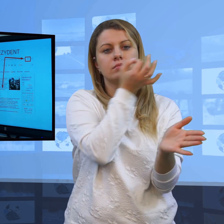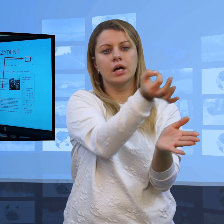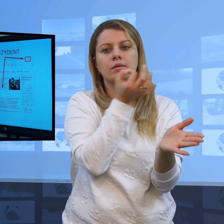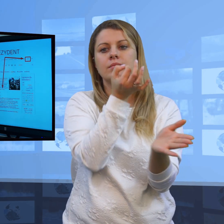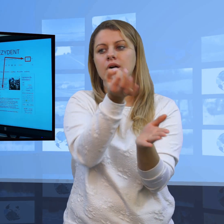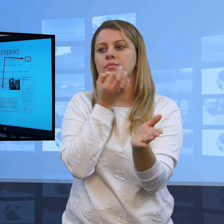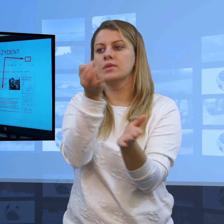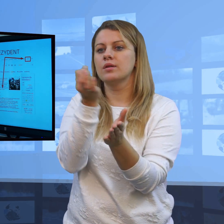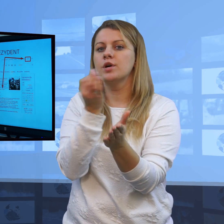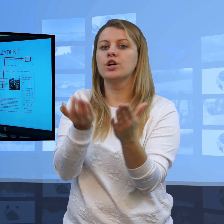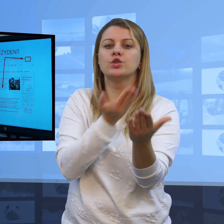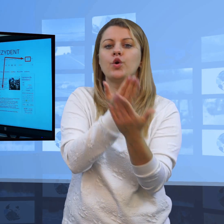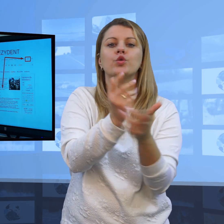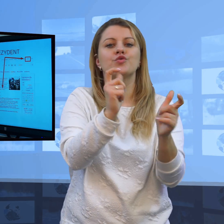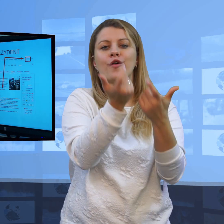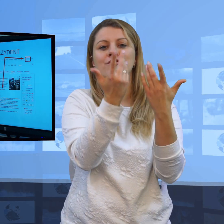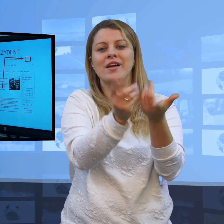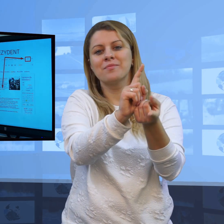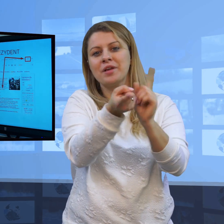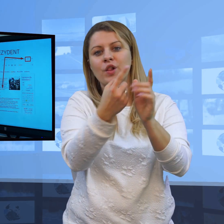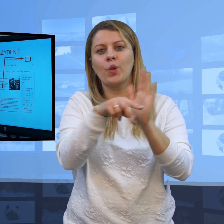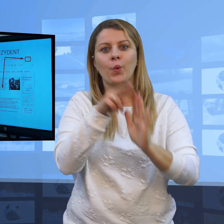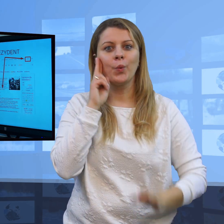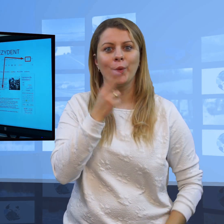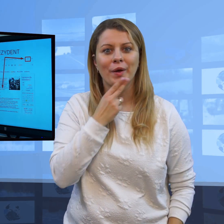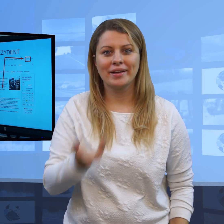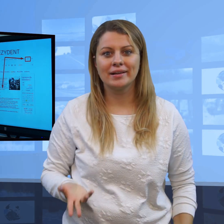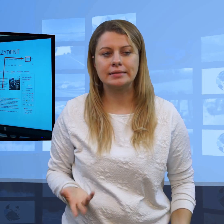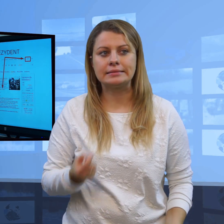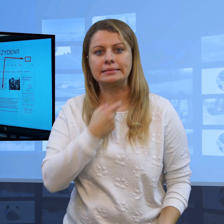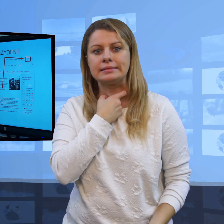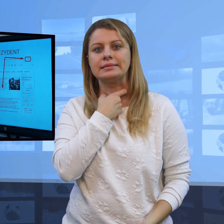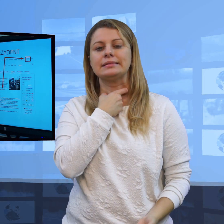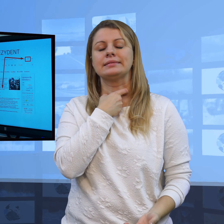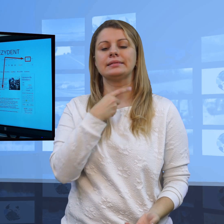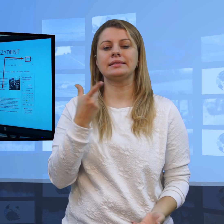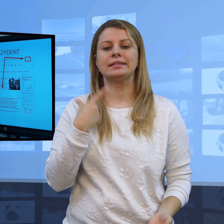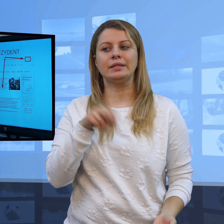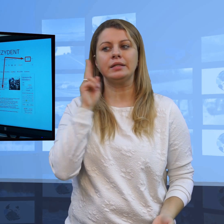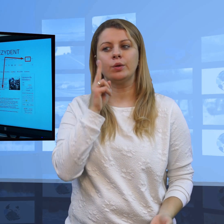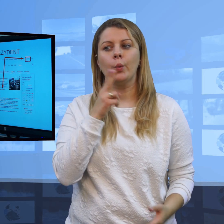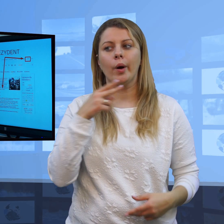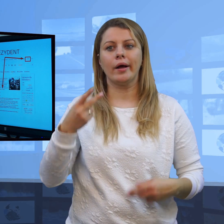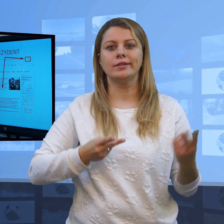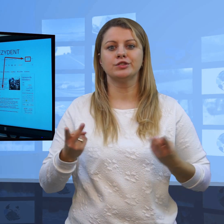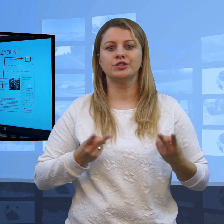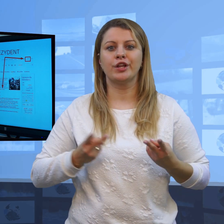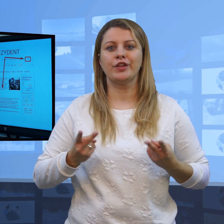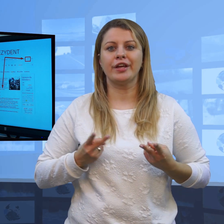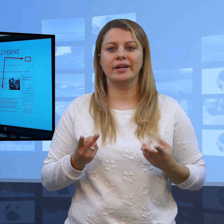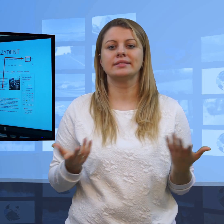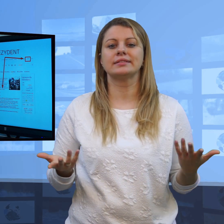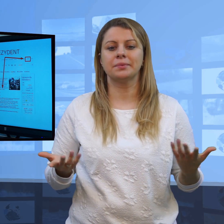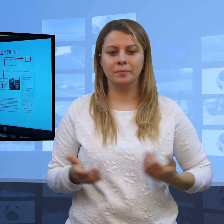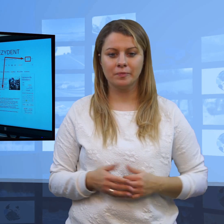Kancelarii Prezydenta, odpowie i uzyskacie Państwo informacje. Na propozycję wywiadu czeka się bardzo długo